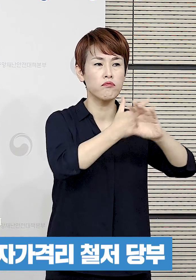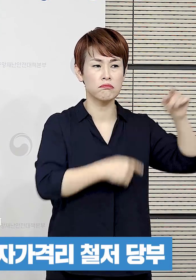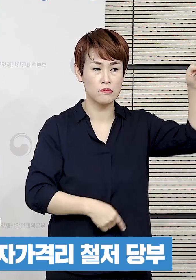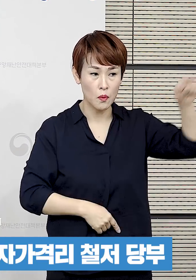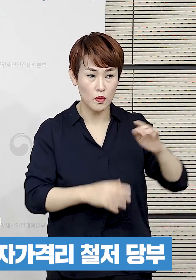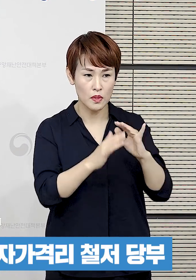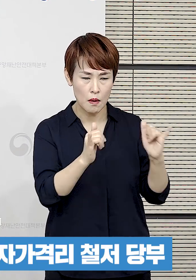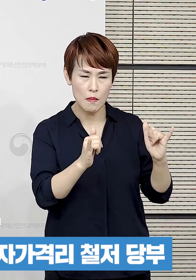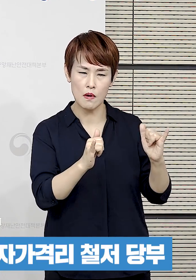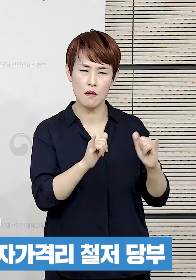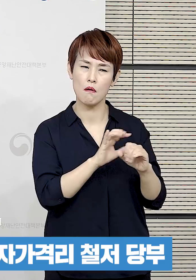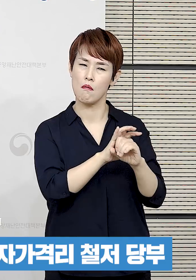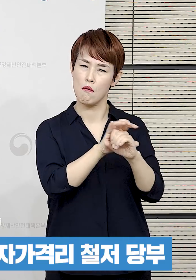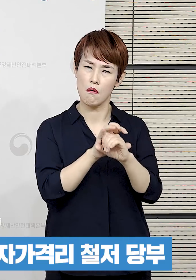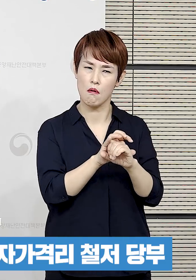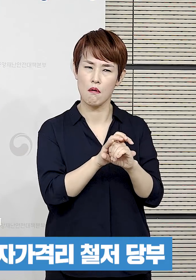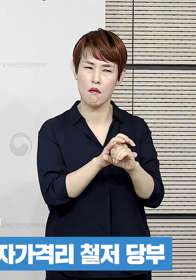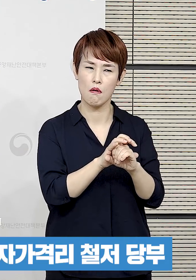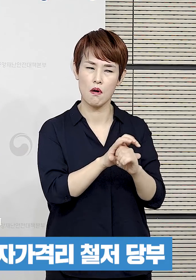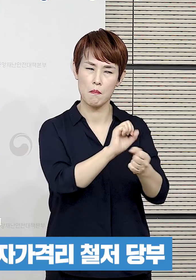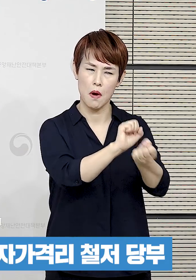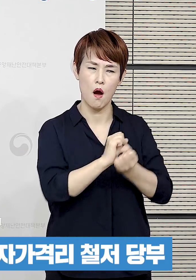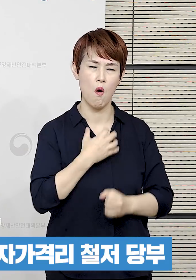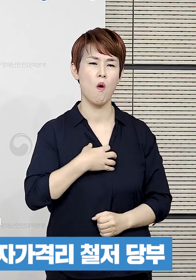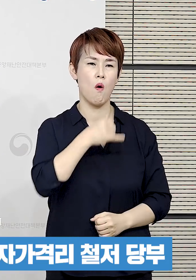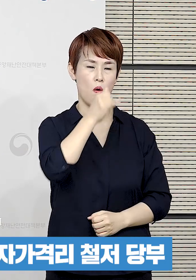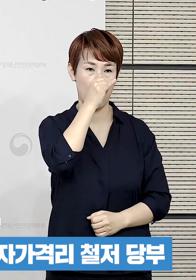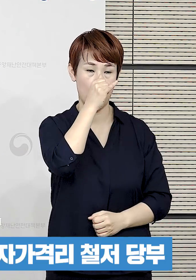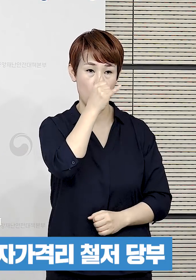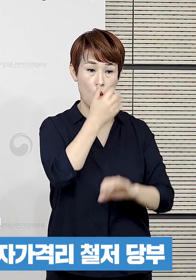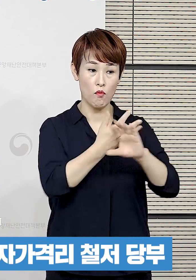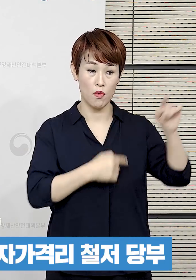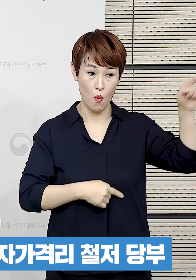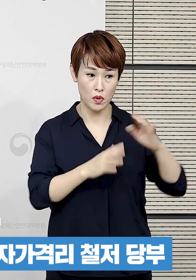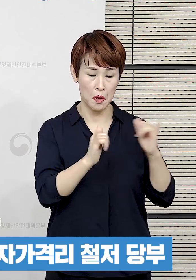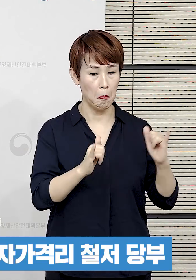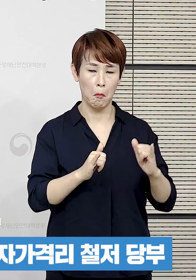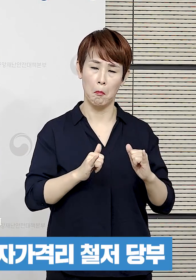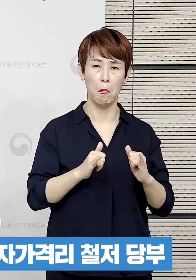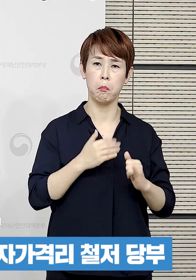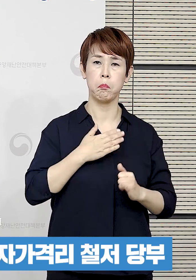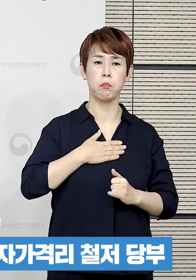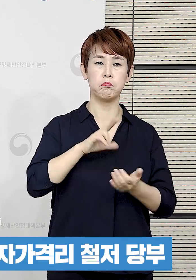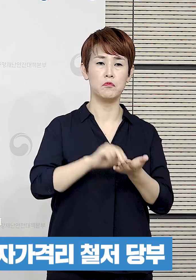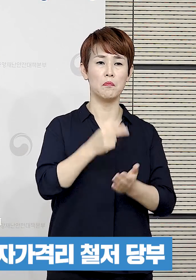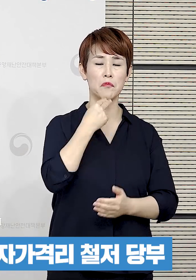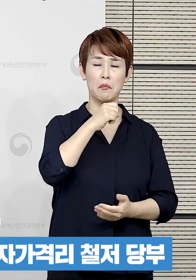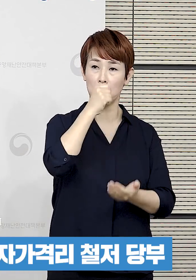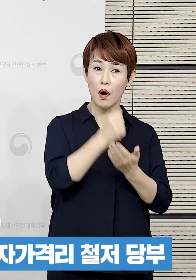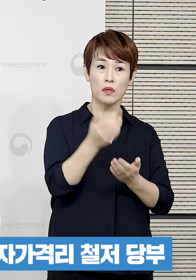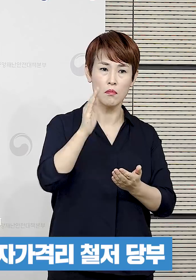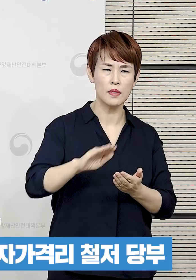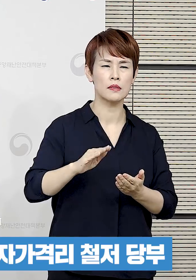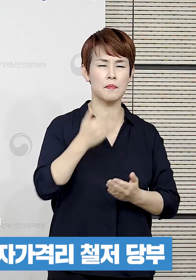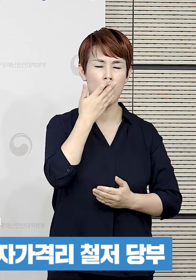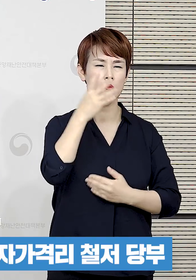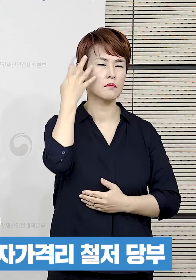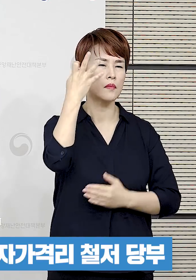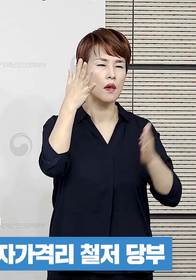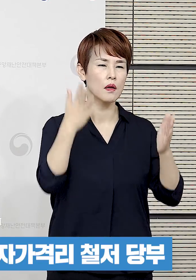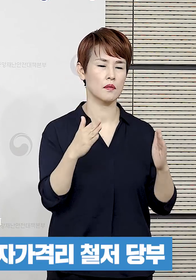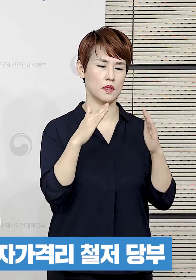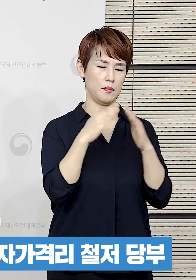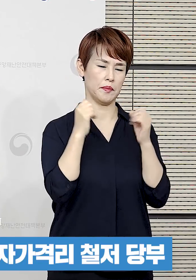코로나19에 감염 위험이 있습니다. 외국에서 들어오시는 분들은 정상이 없다 하더라도 가급적 10살간 자택에